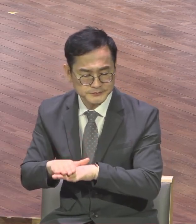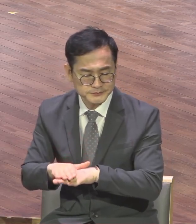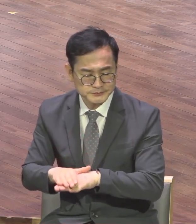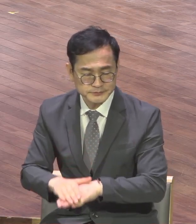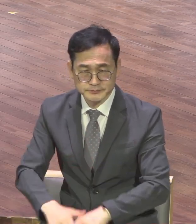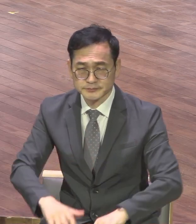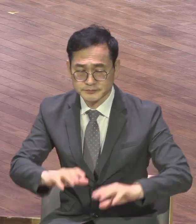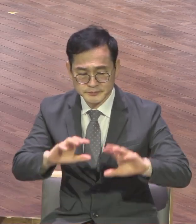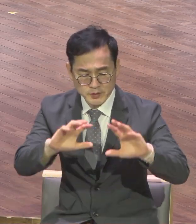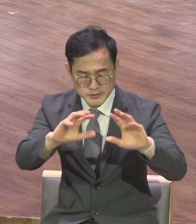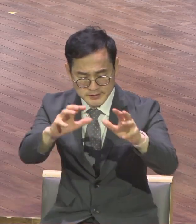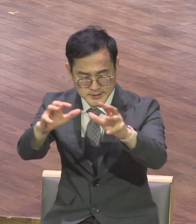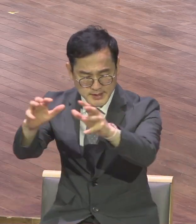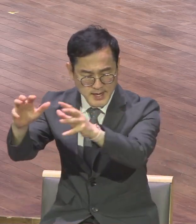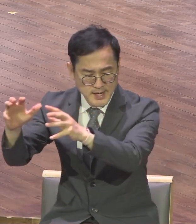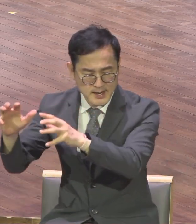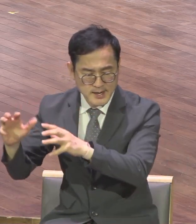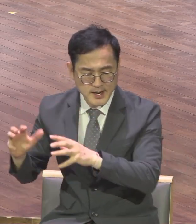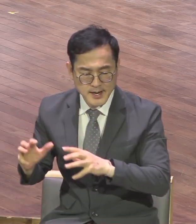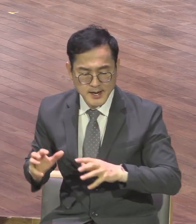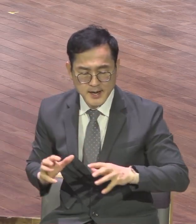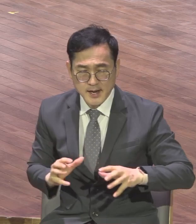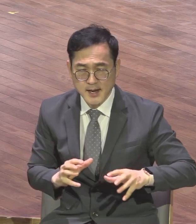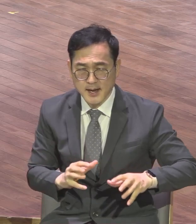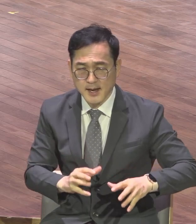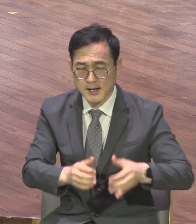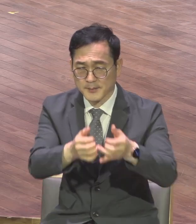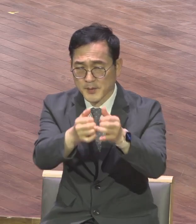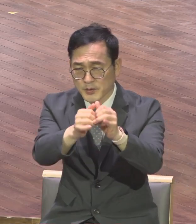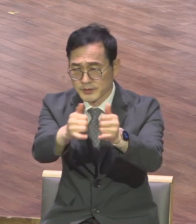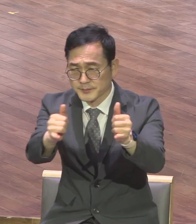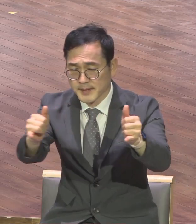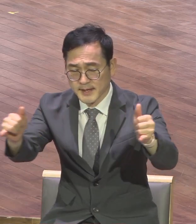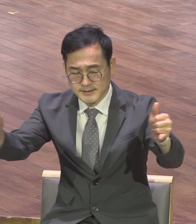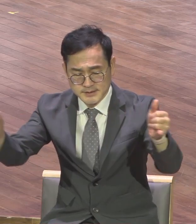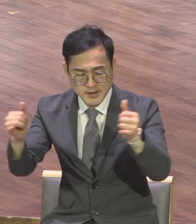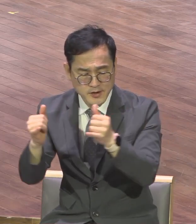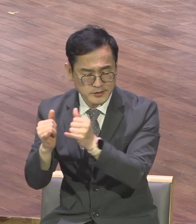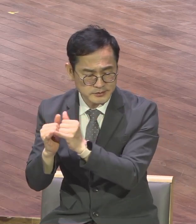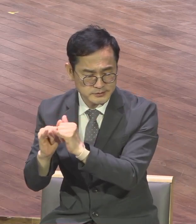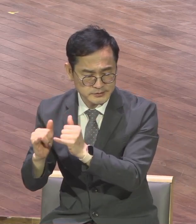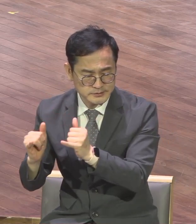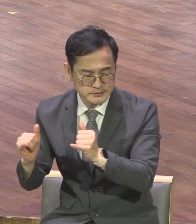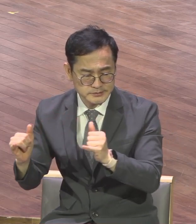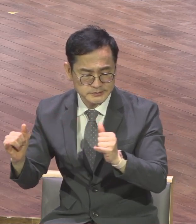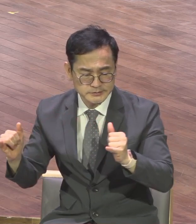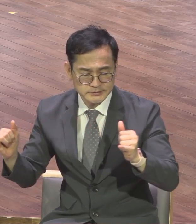모든 나라 모든 백성을 위해